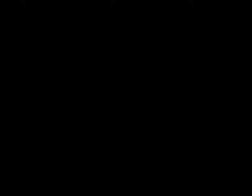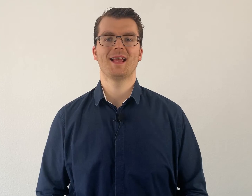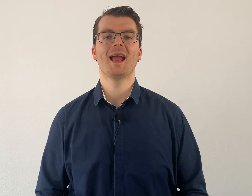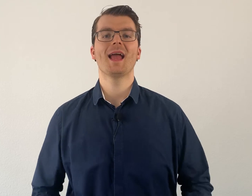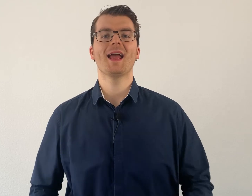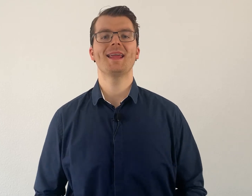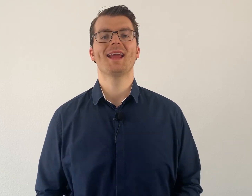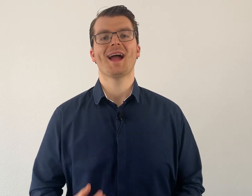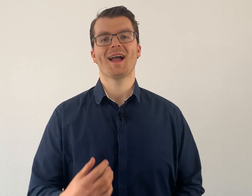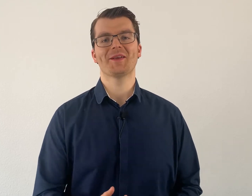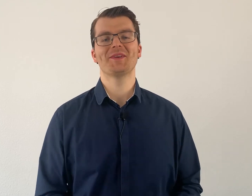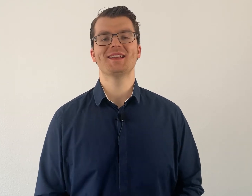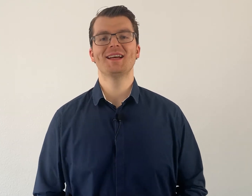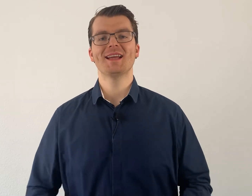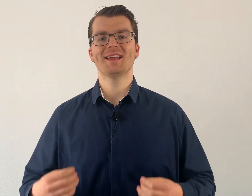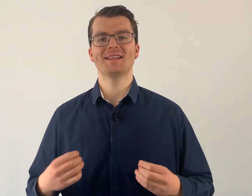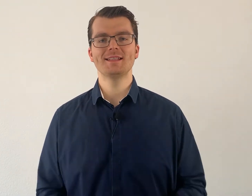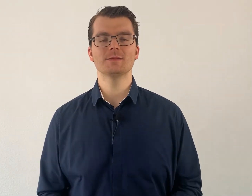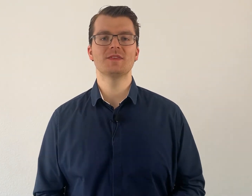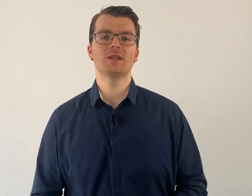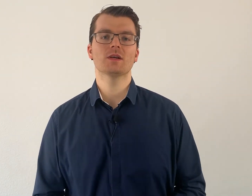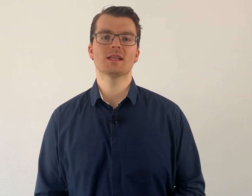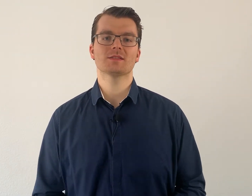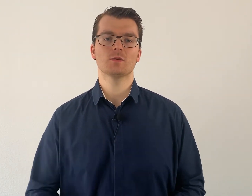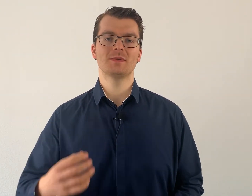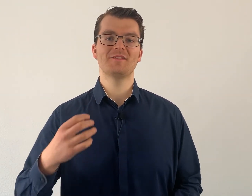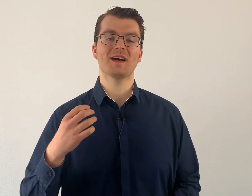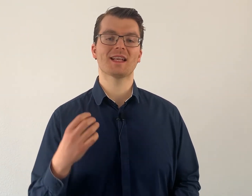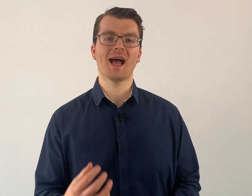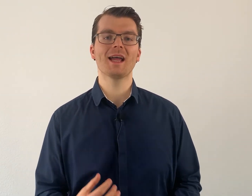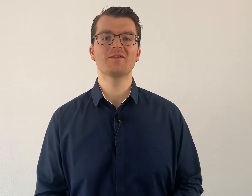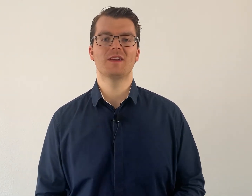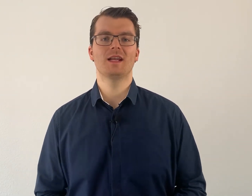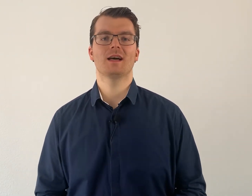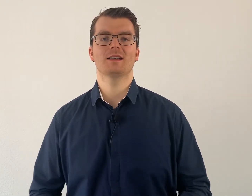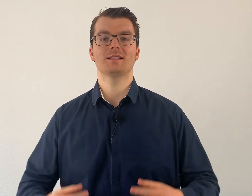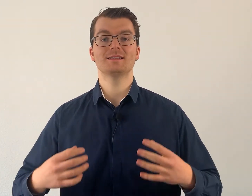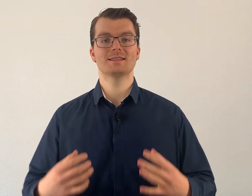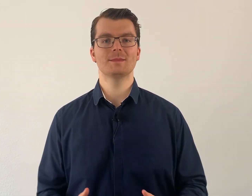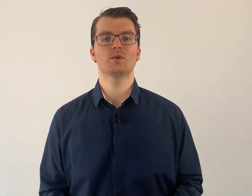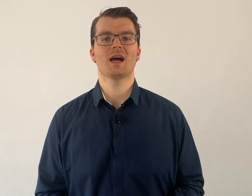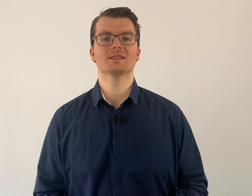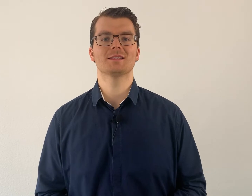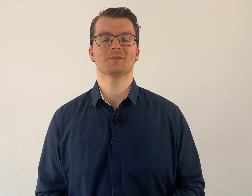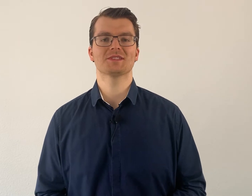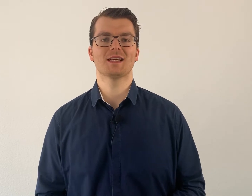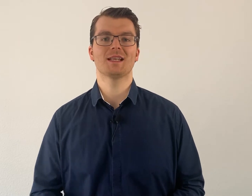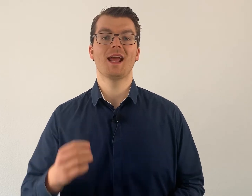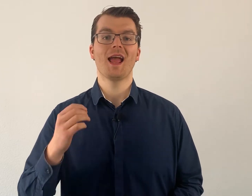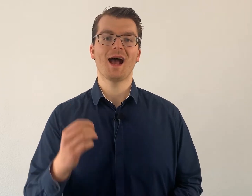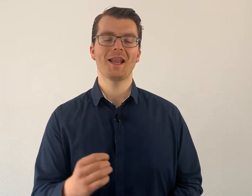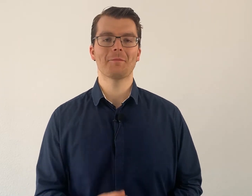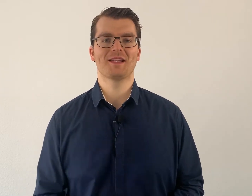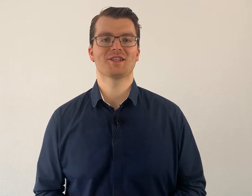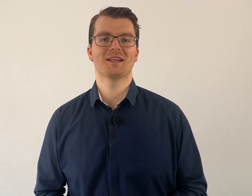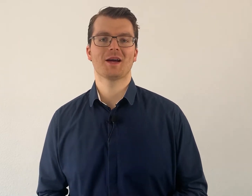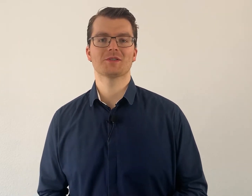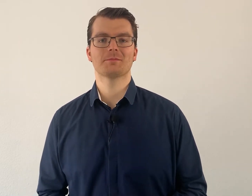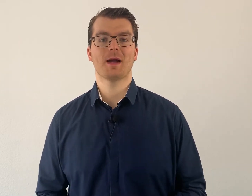Hey, Heiko hier. In diesem Video geht es um die fatalen Fehler, die 87% aller Menschen da draußen machen